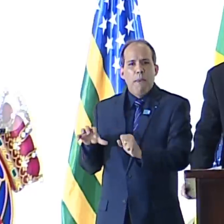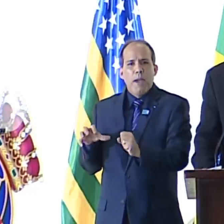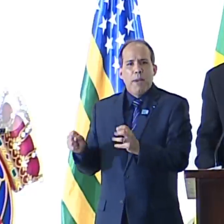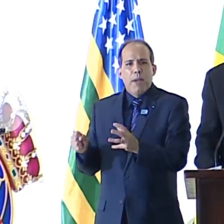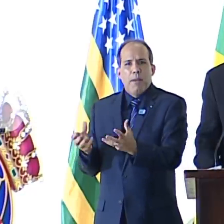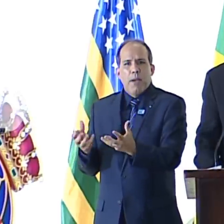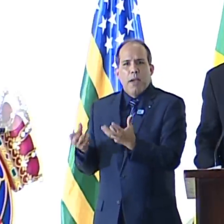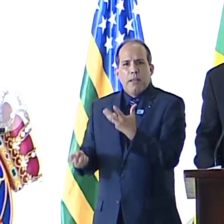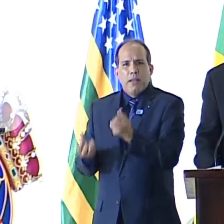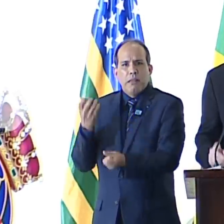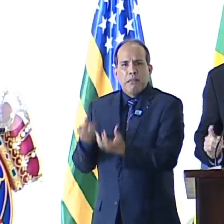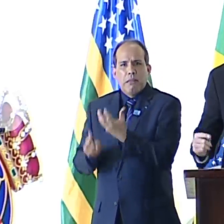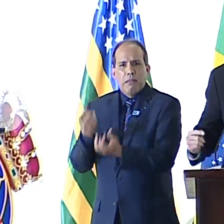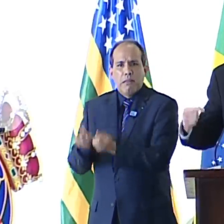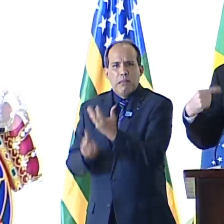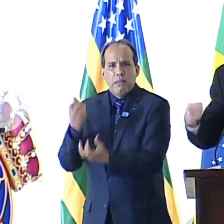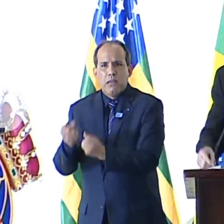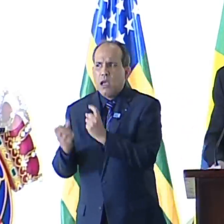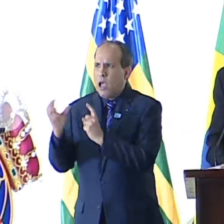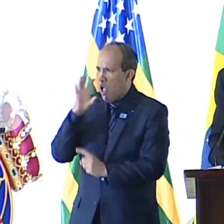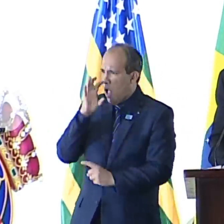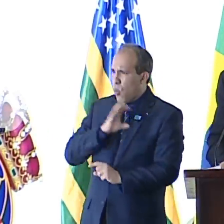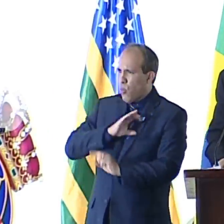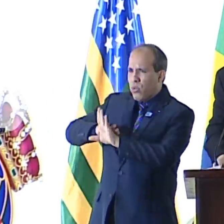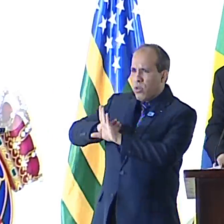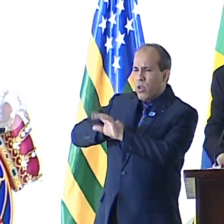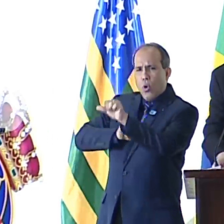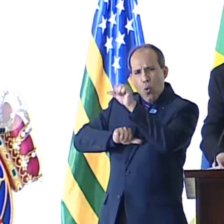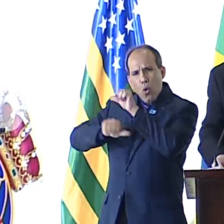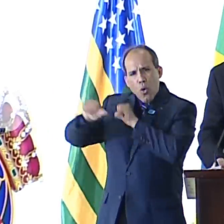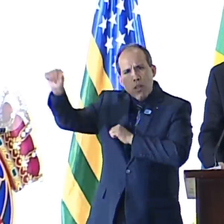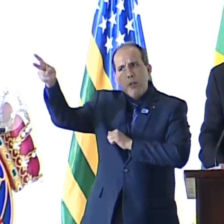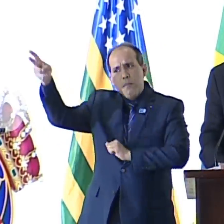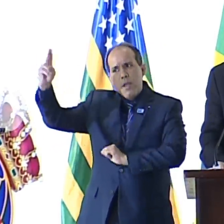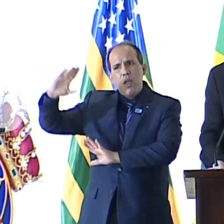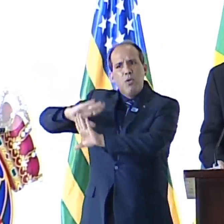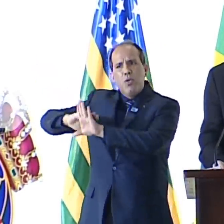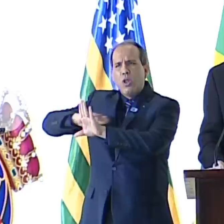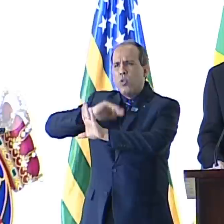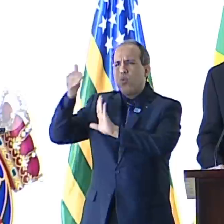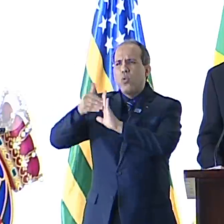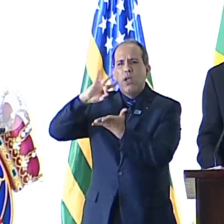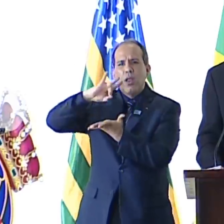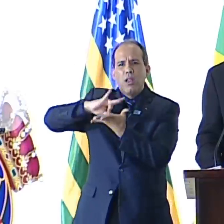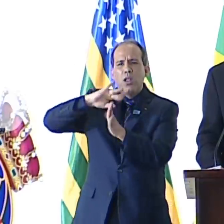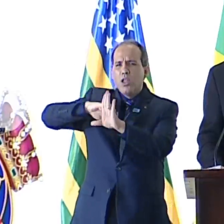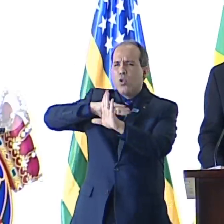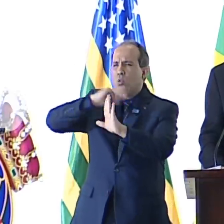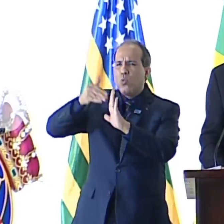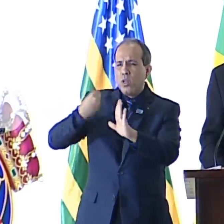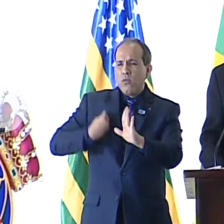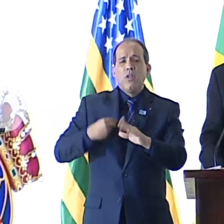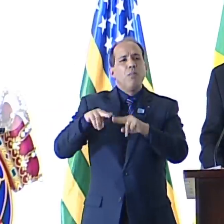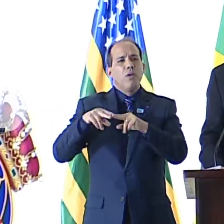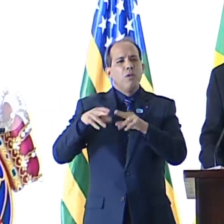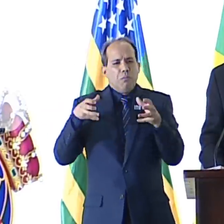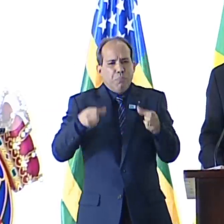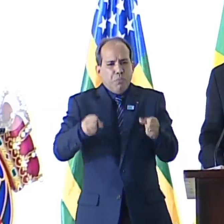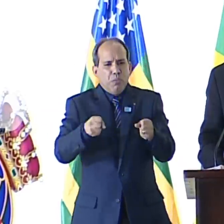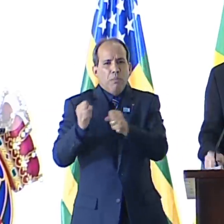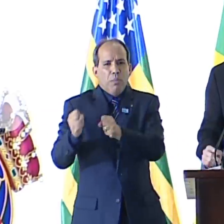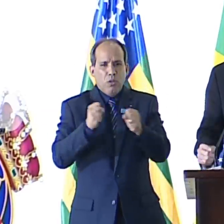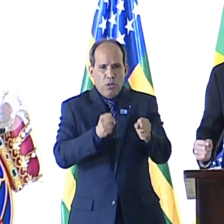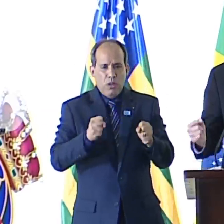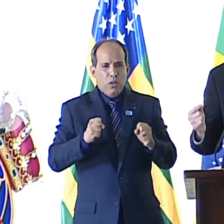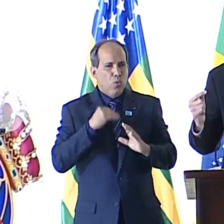Aqueles que nos acusam de ideológicos são aqueles que ideologizam toda a realidade e toda a vida para concentrar poderes. Já têm